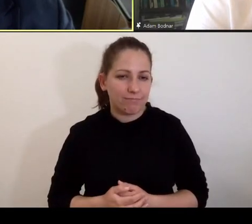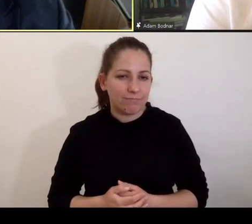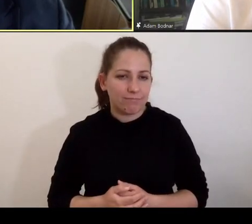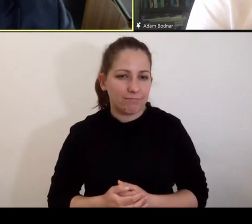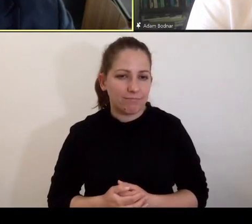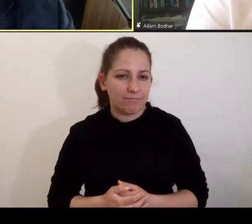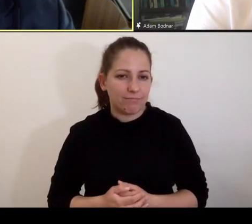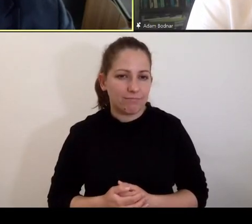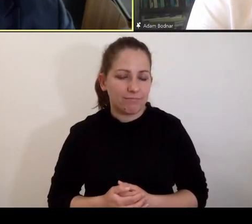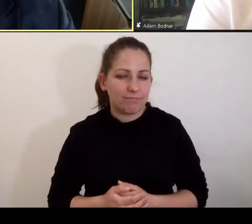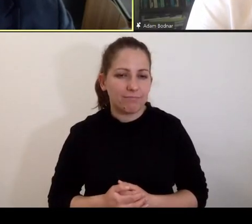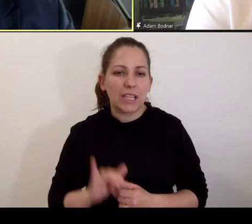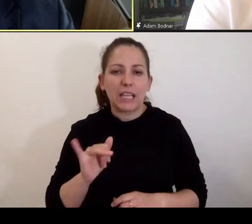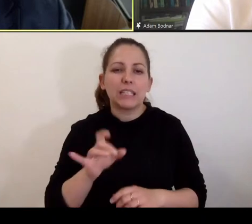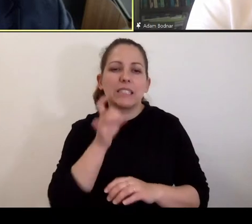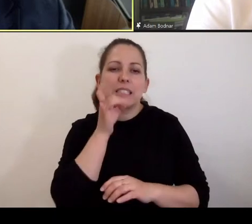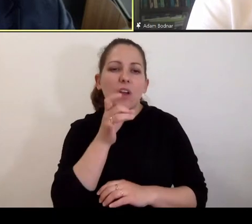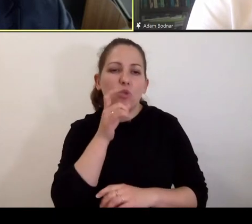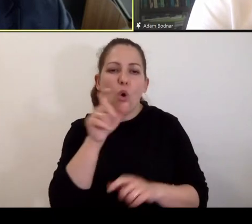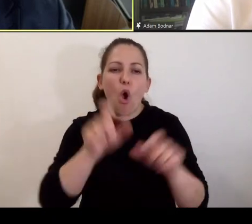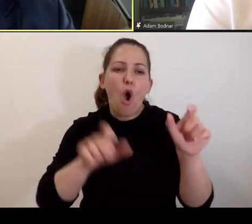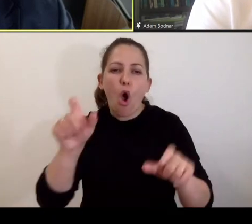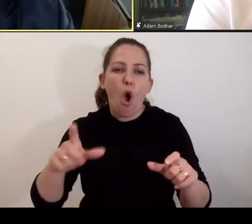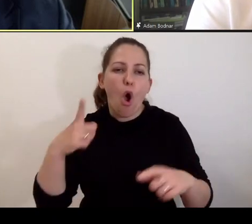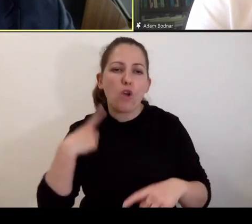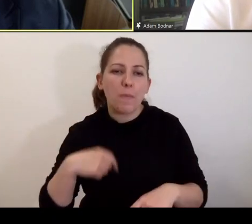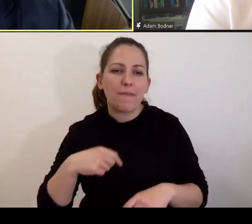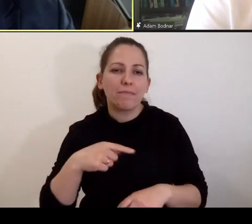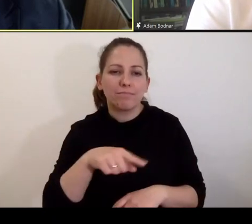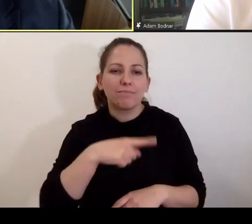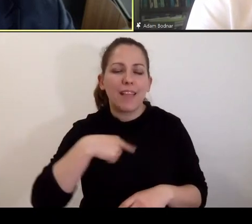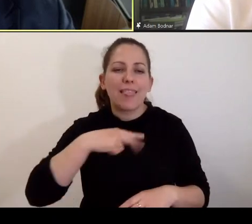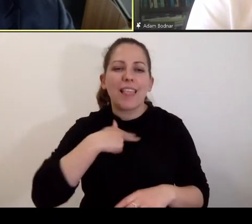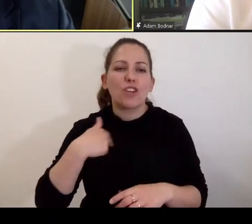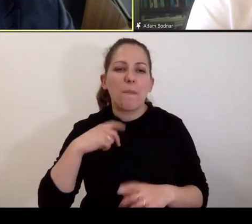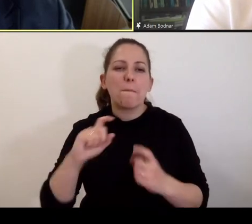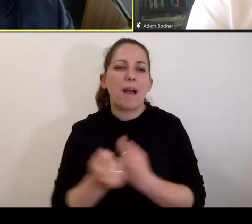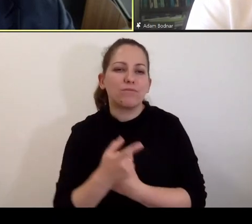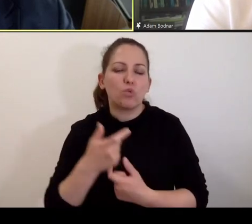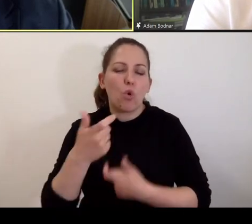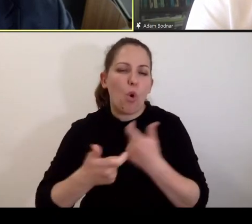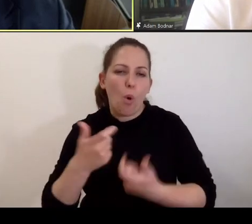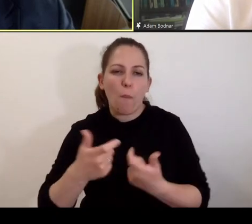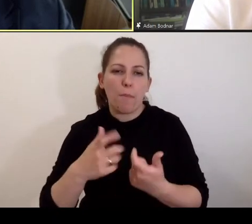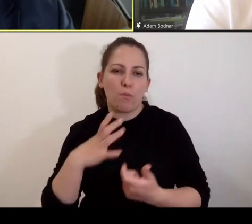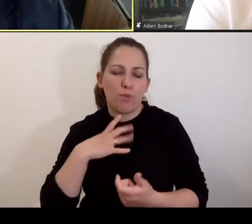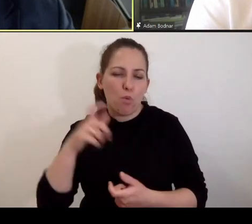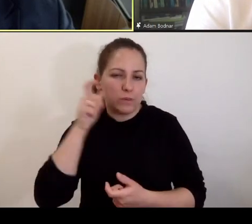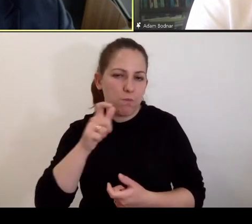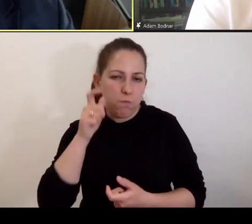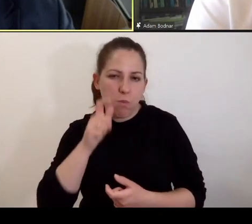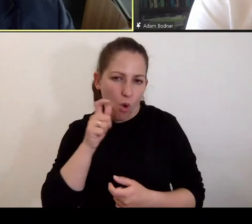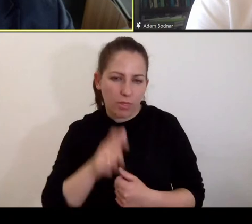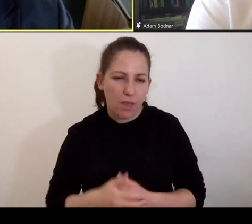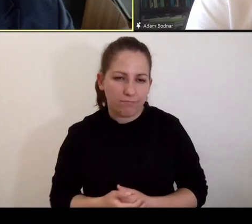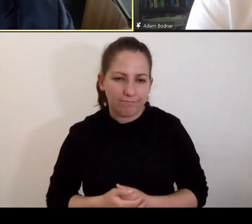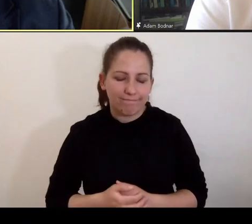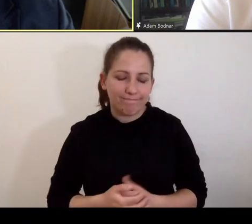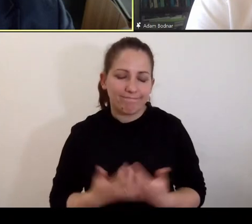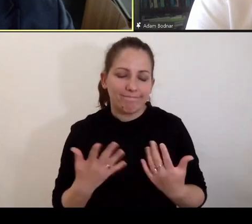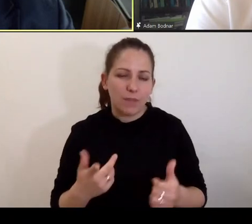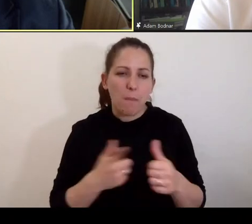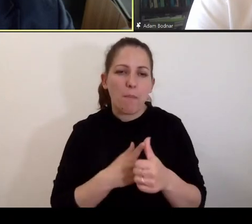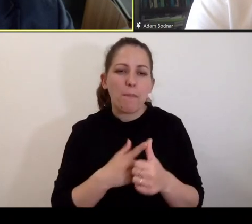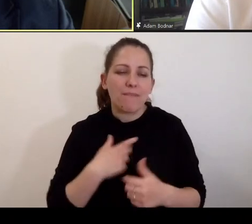i stawiać zarzuty osobom, które na terenie naszego kraju dopuściły się zbrodni. To znaczy, po